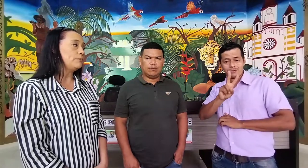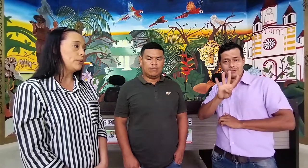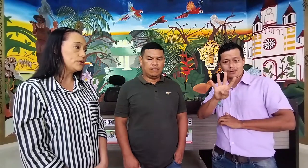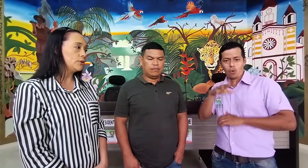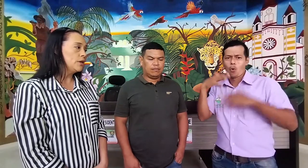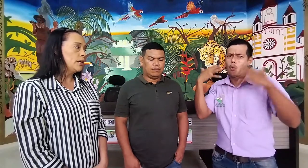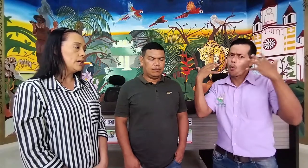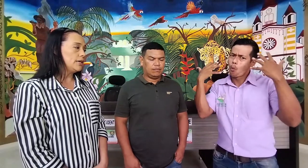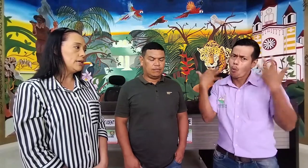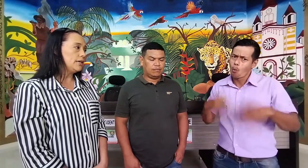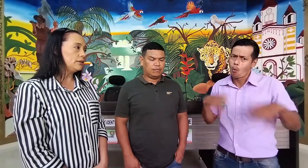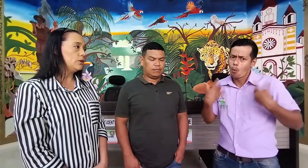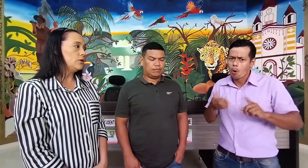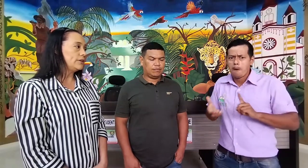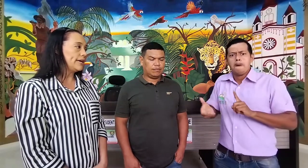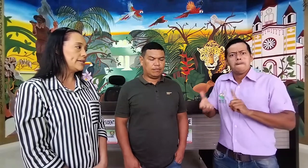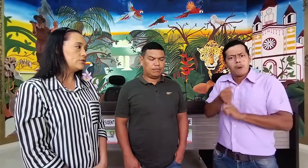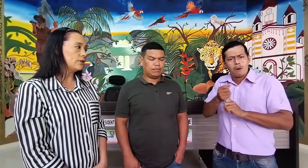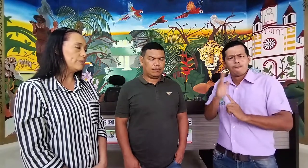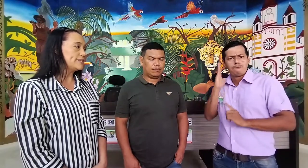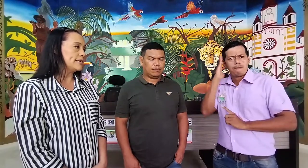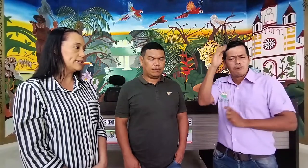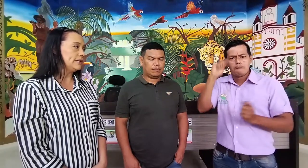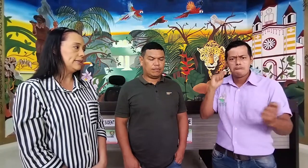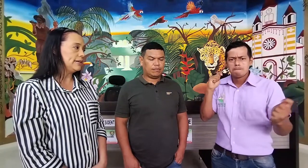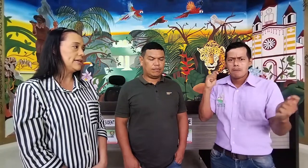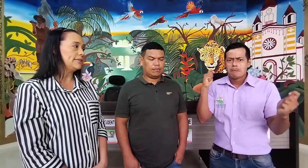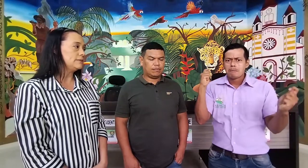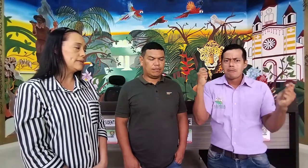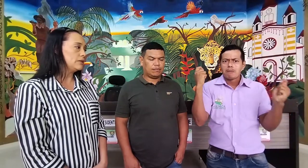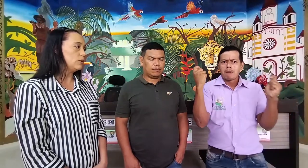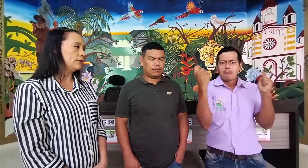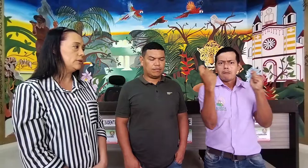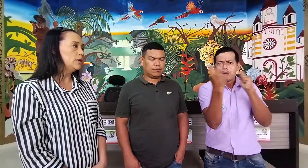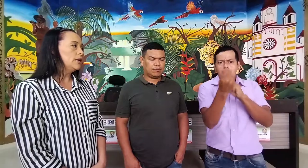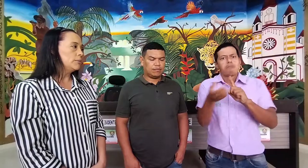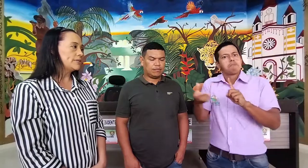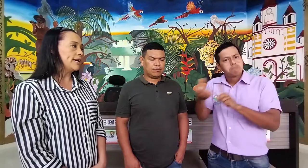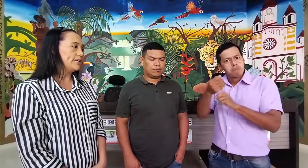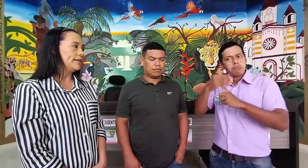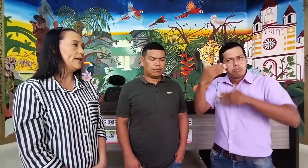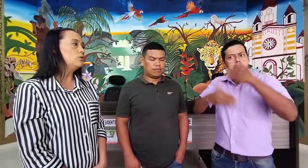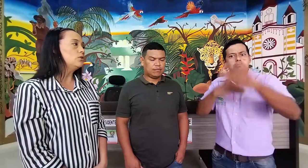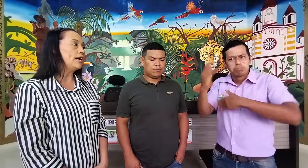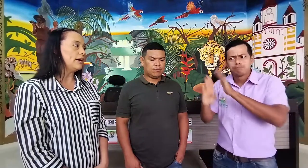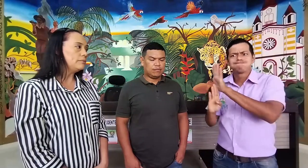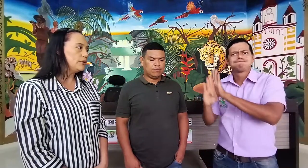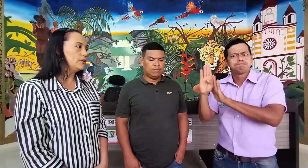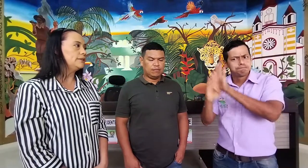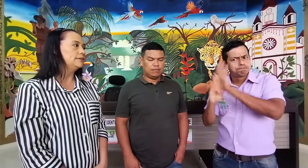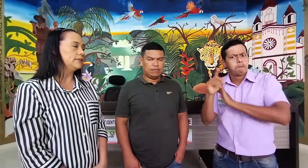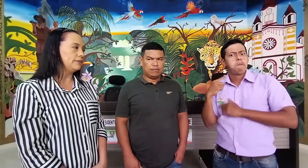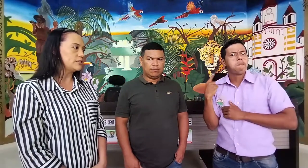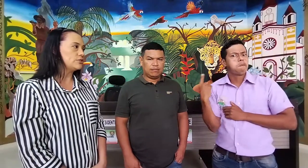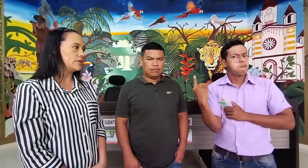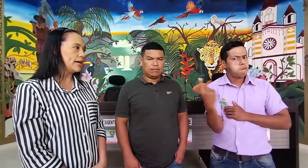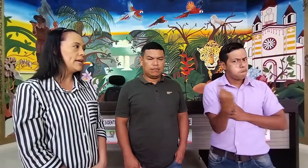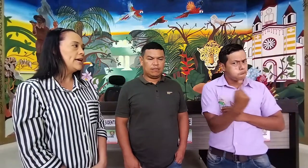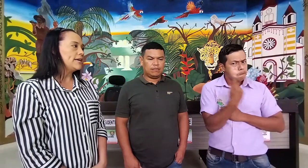apoyo y todo lo que esto representa, la ley 324, pues ha generado un cambio en nivel social y